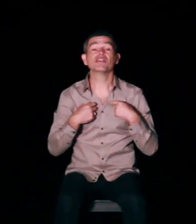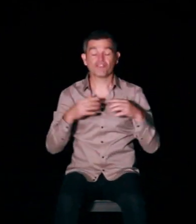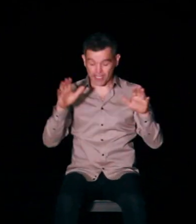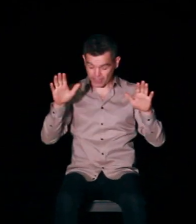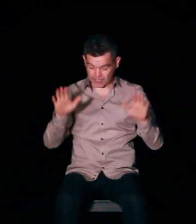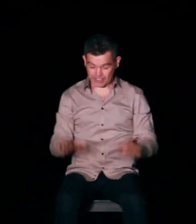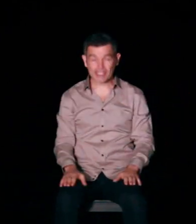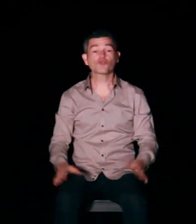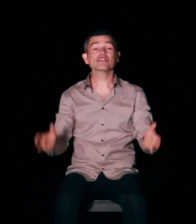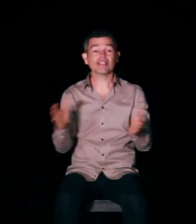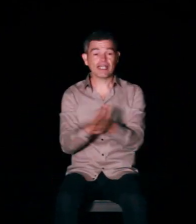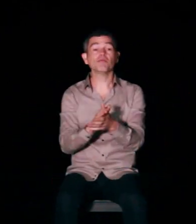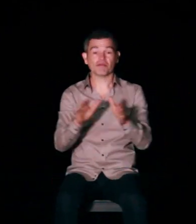allez faire les cuisses et les mains